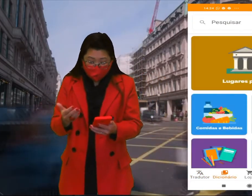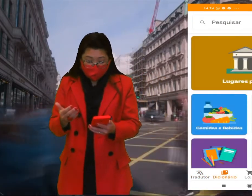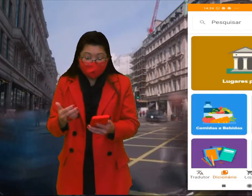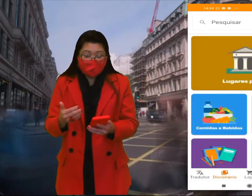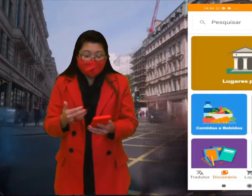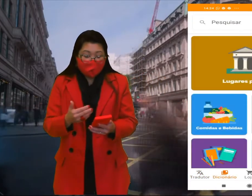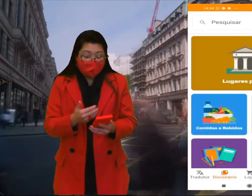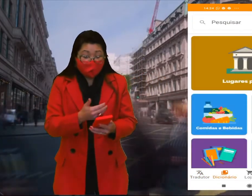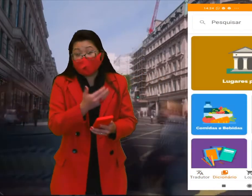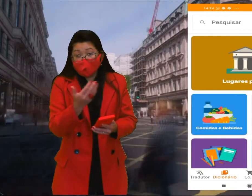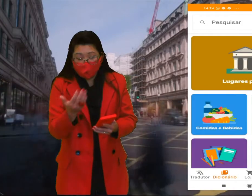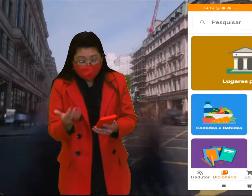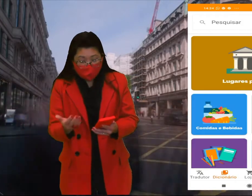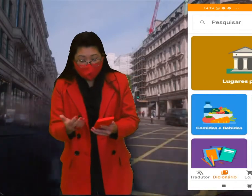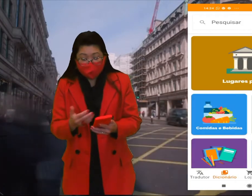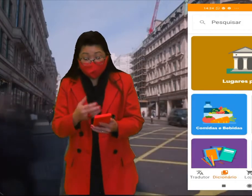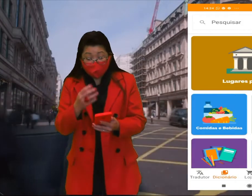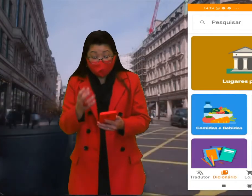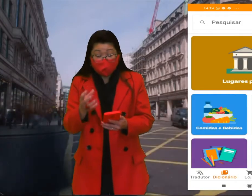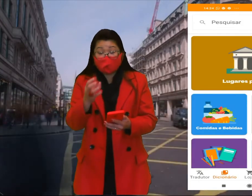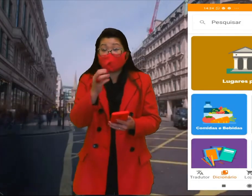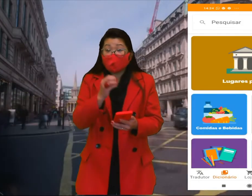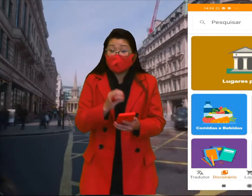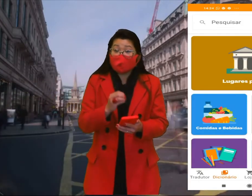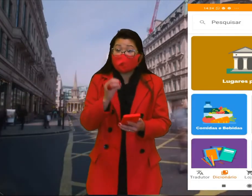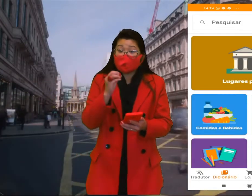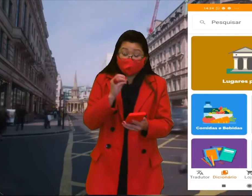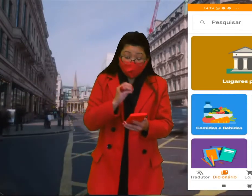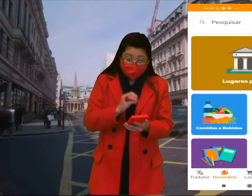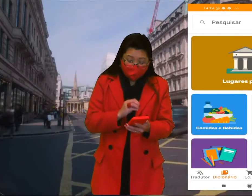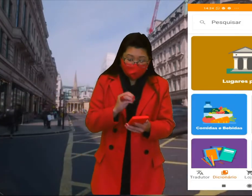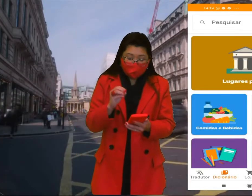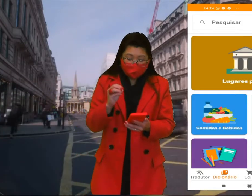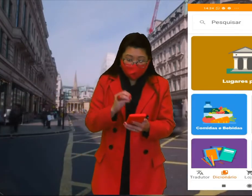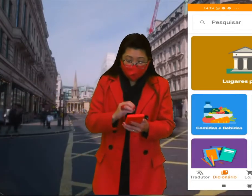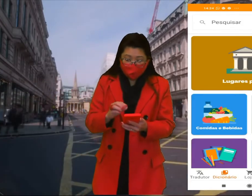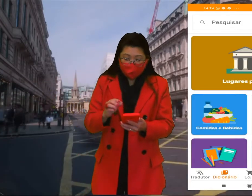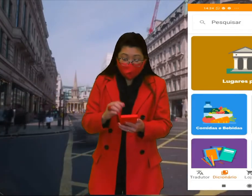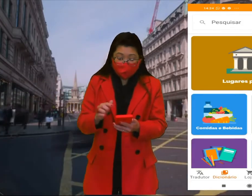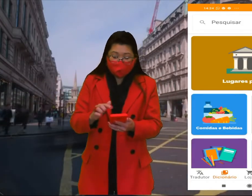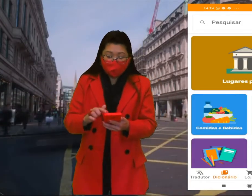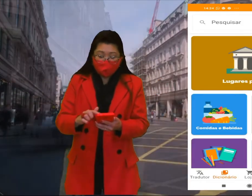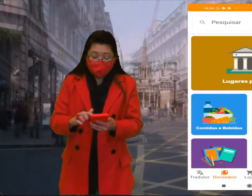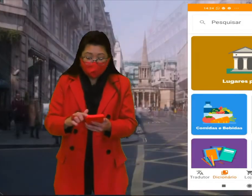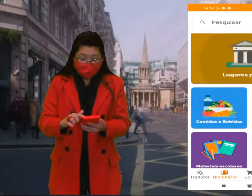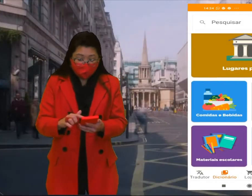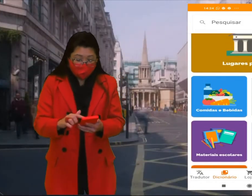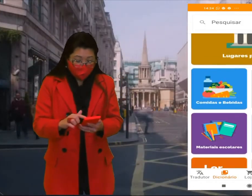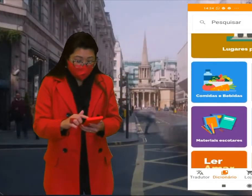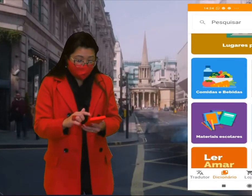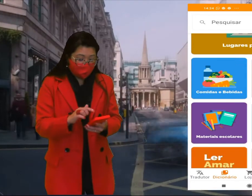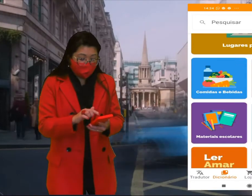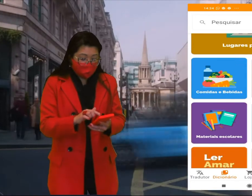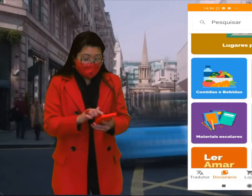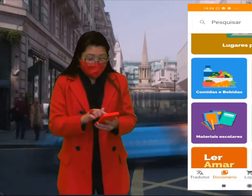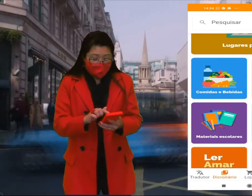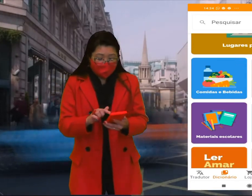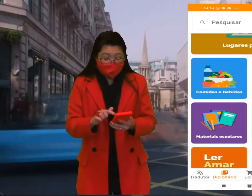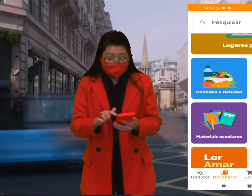vocabulários referentes a temáticas abaixo. Por exemplo, lugares públicos, comidas e